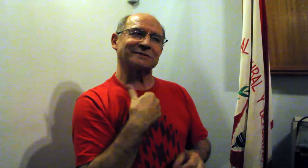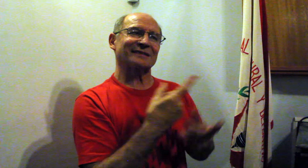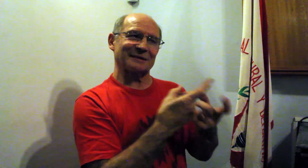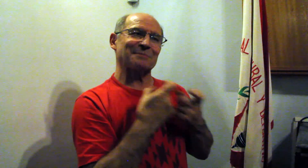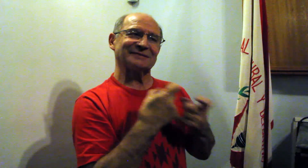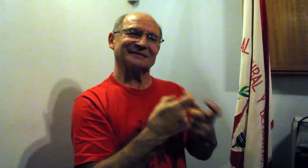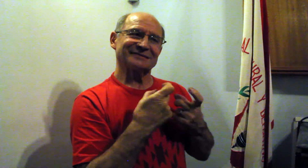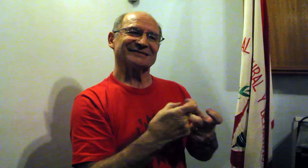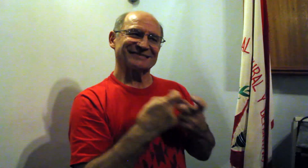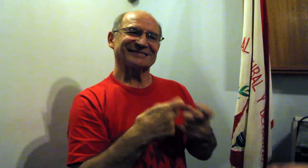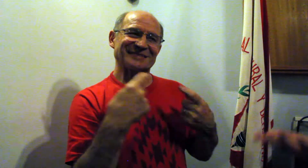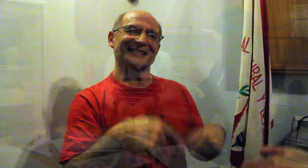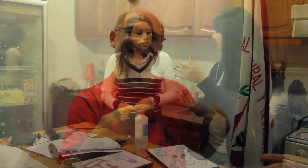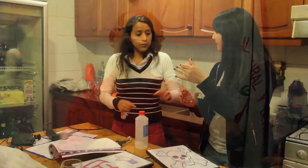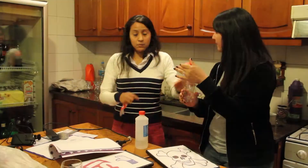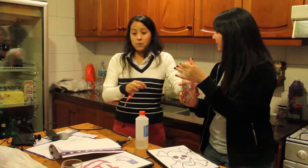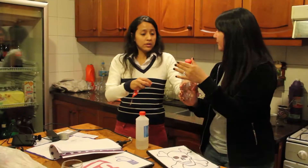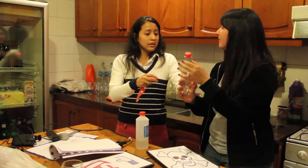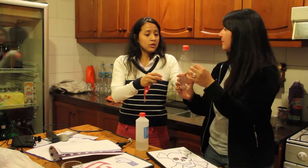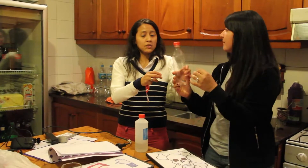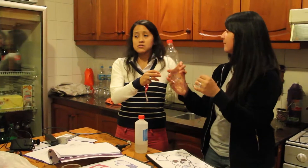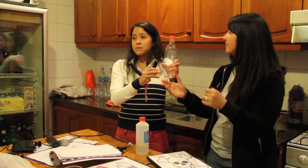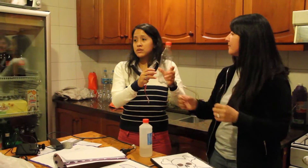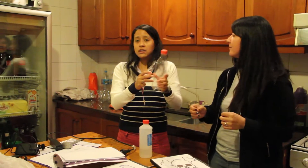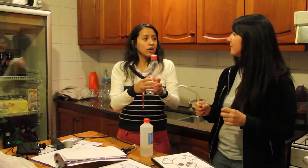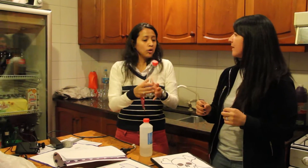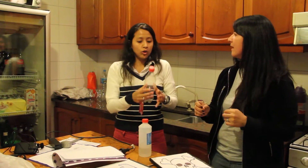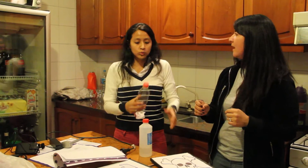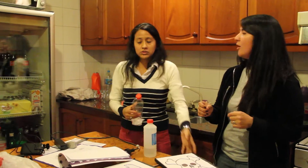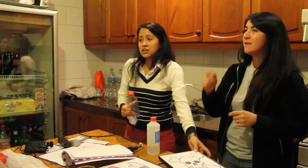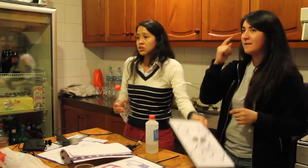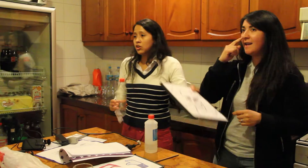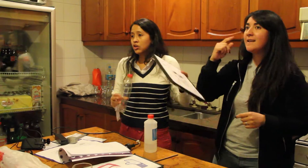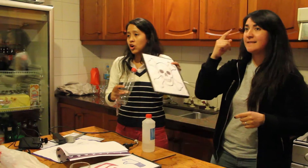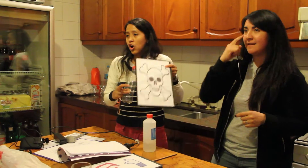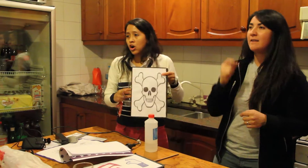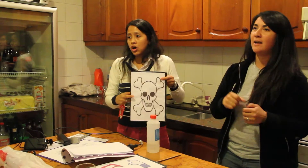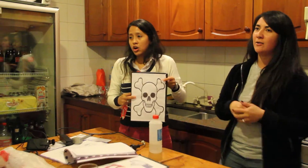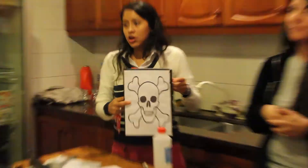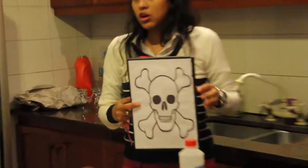la lengua de señas ellos mismos. A él le gusta mucho esto de